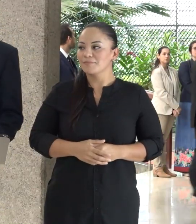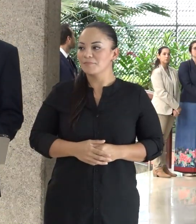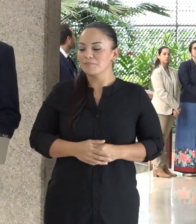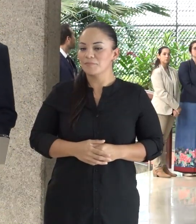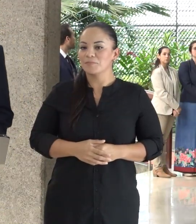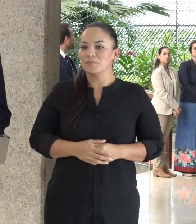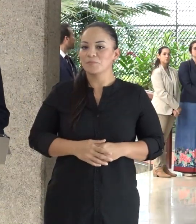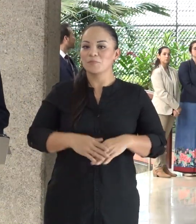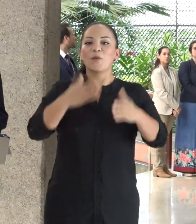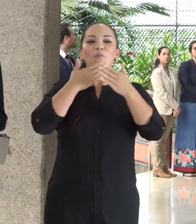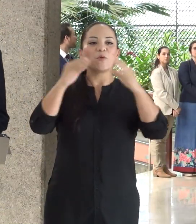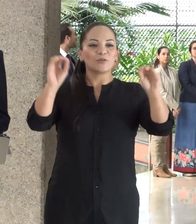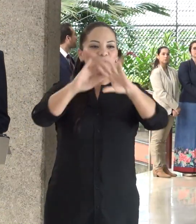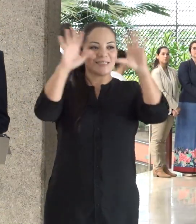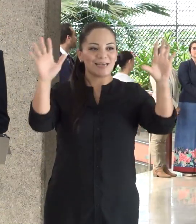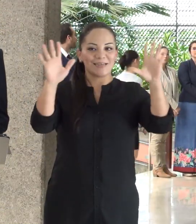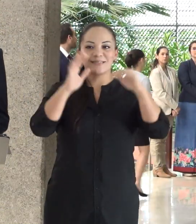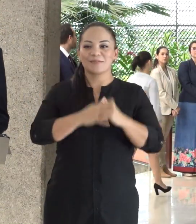Buenos días.